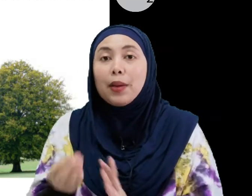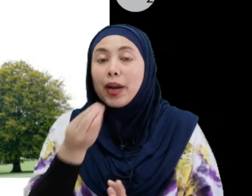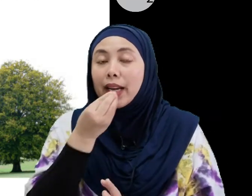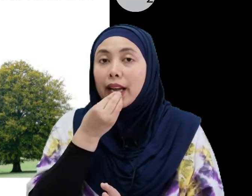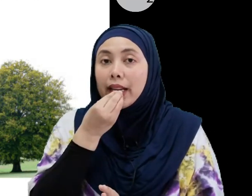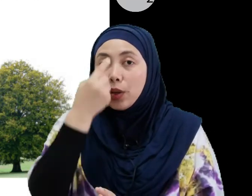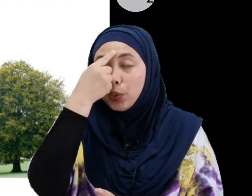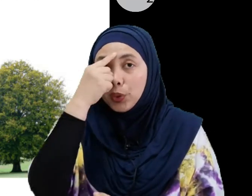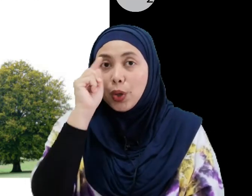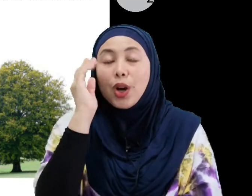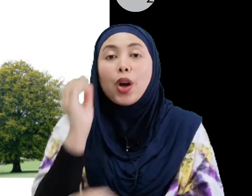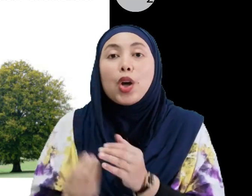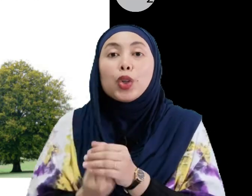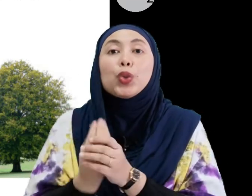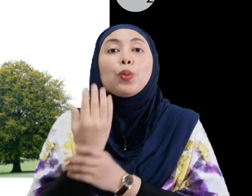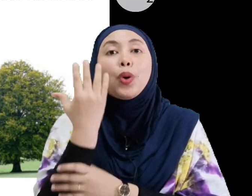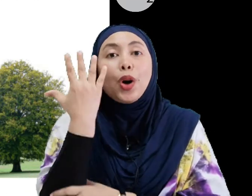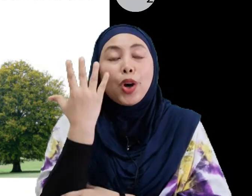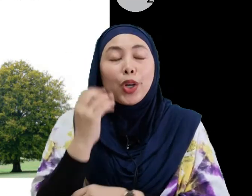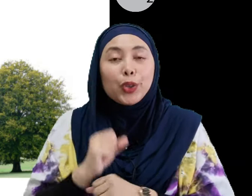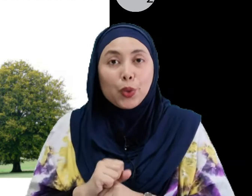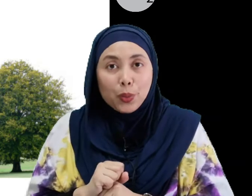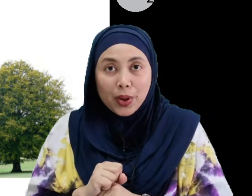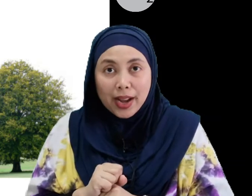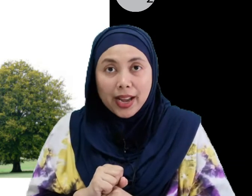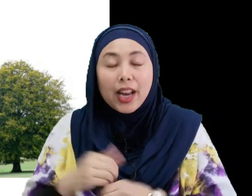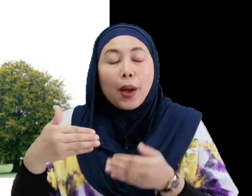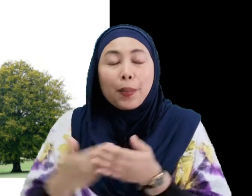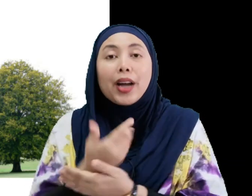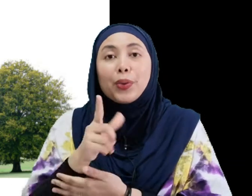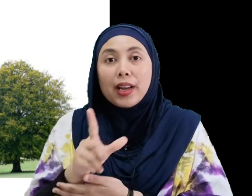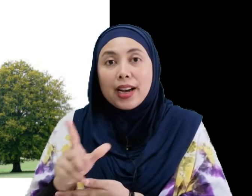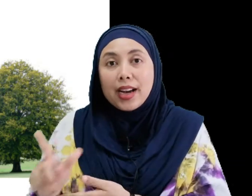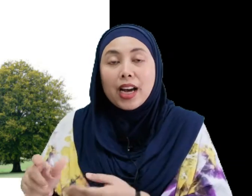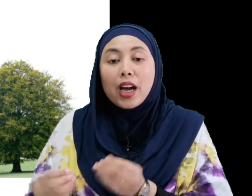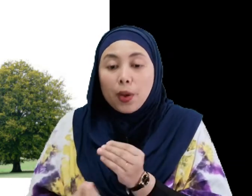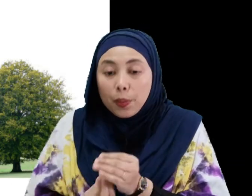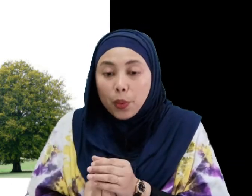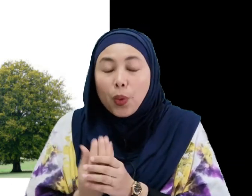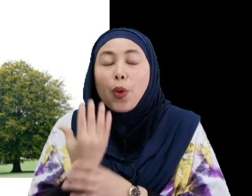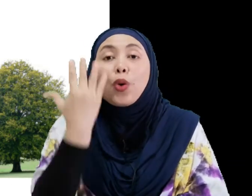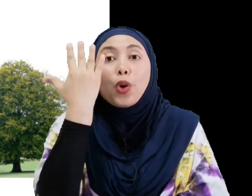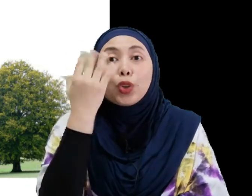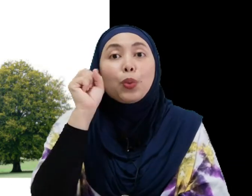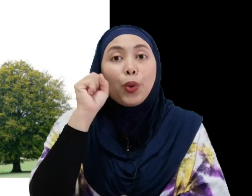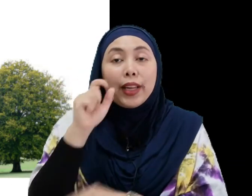Makanan Untuk Tumbuh Tumbuhan Barulah Pokok tu boleh